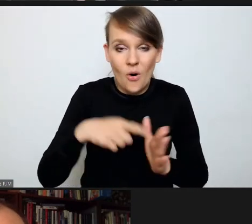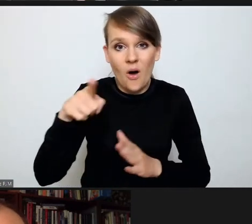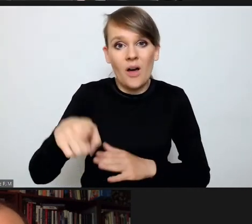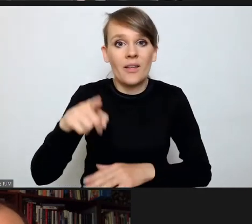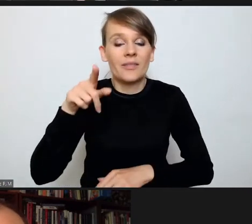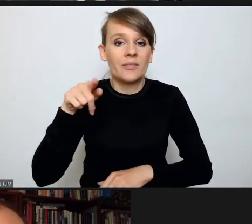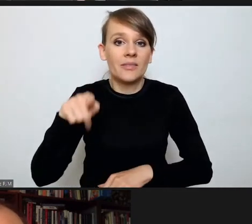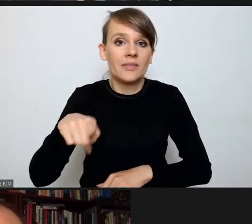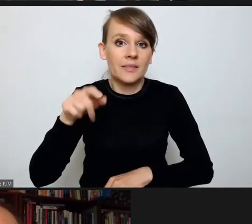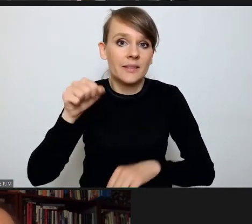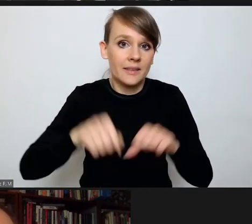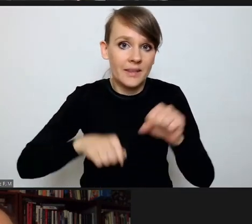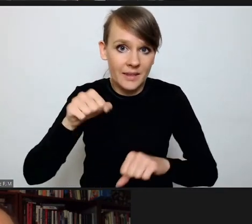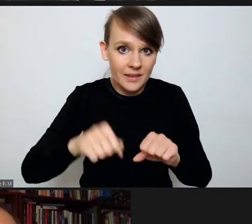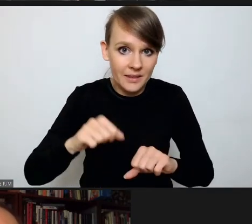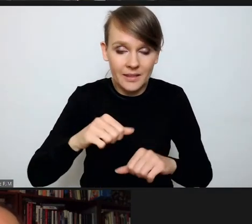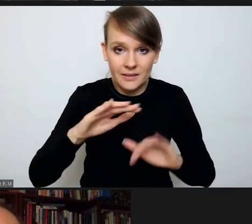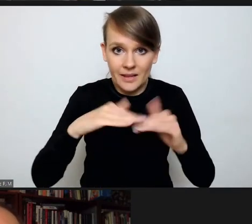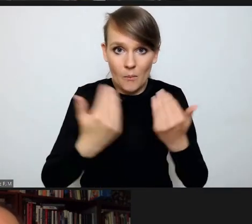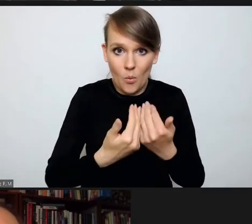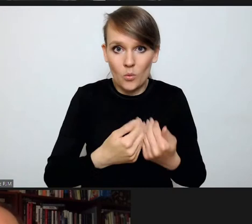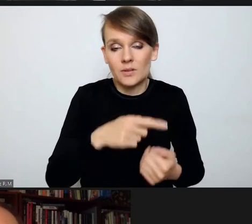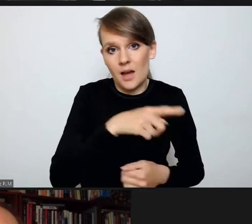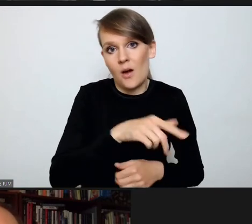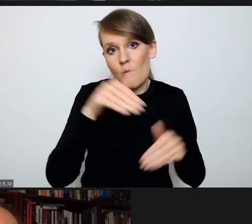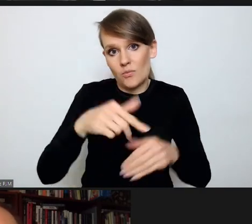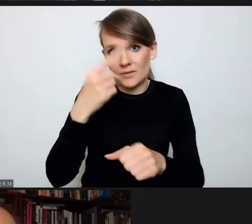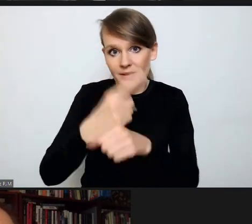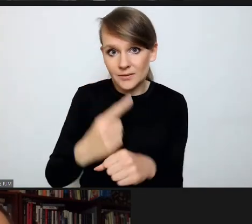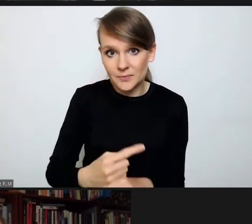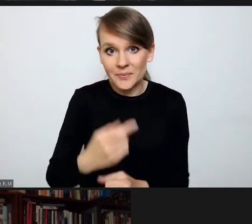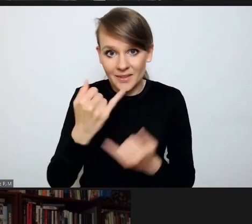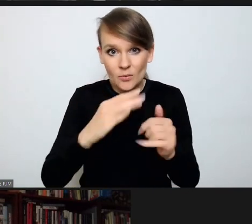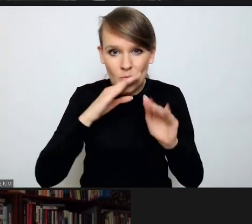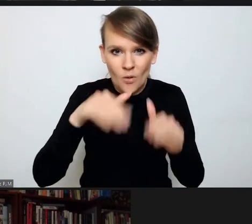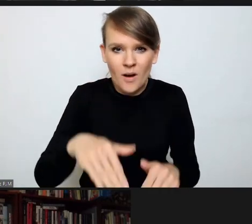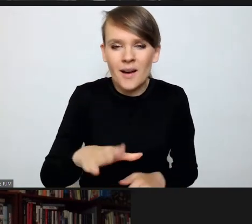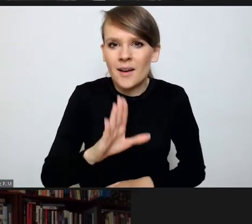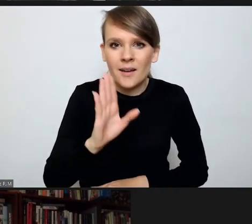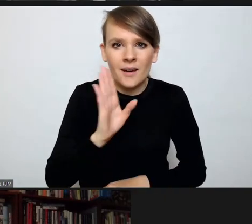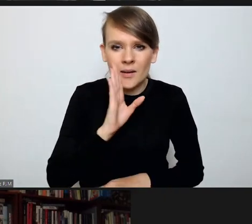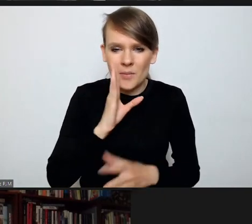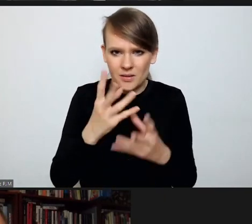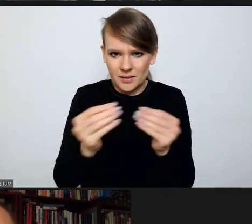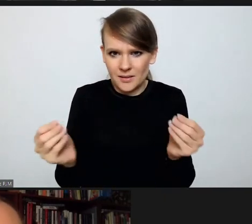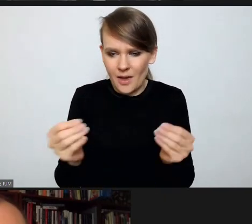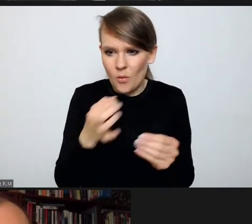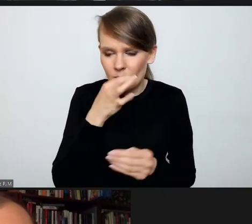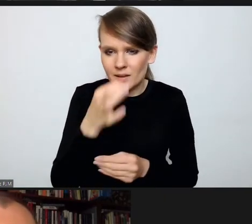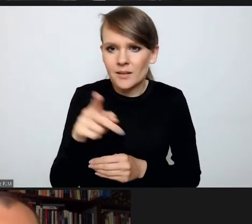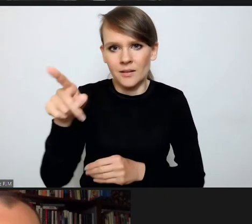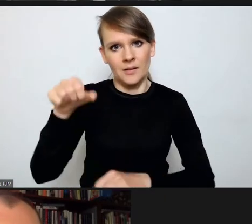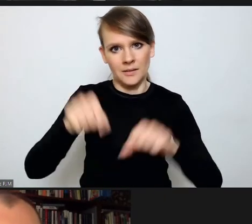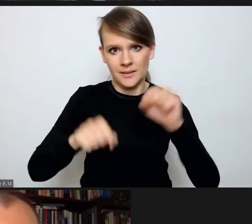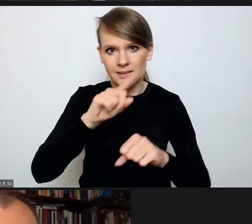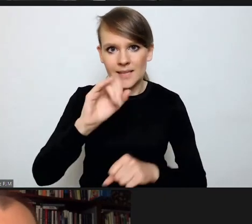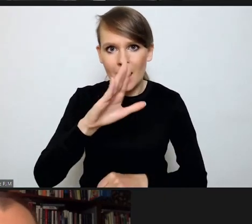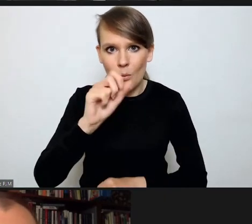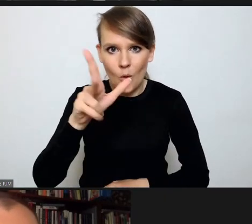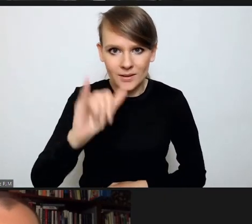jurysdykcję. Jeżeli pan pozwoli na moment, bo ja bym chyba uciekło pytanie, które mi zadał zędzia Zabłocki.